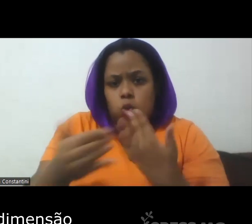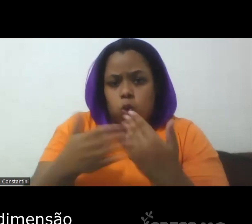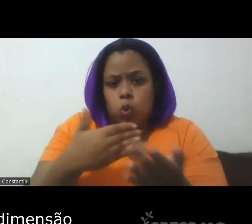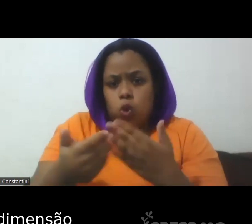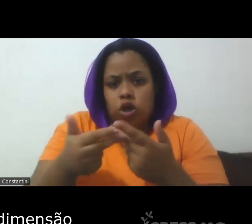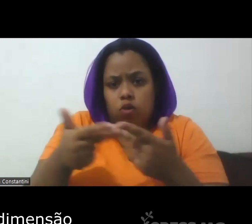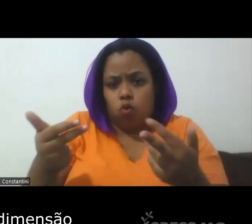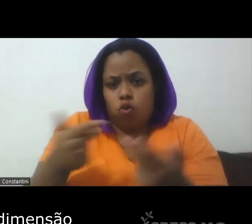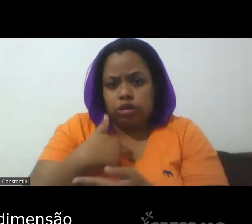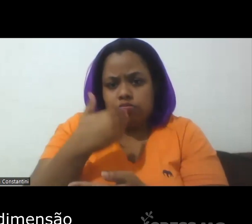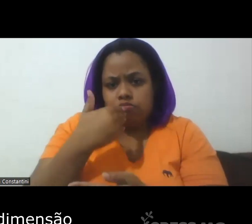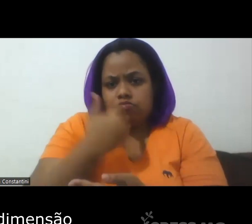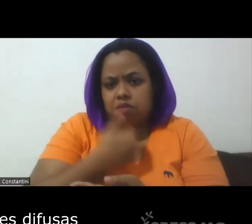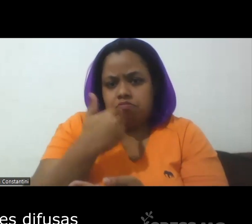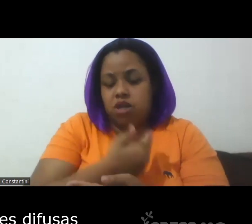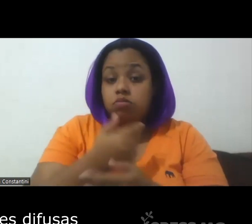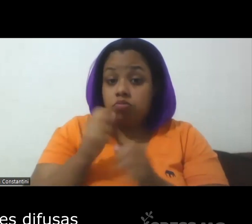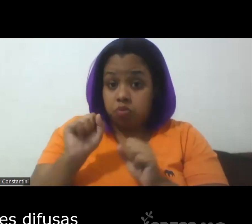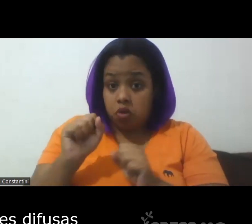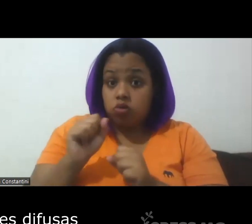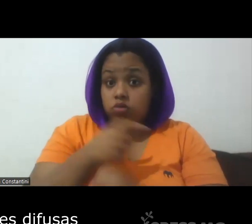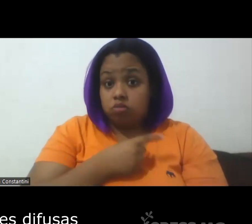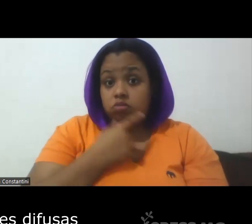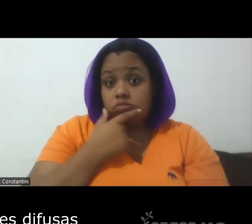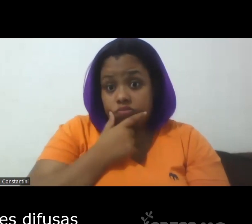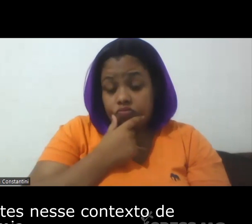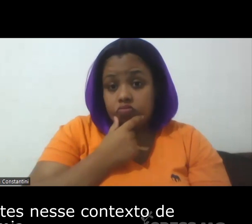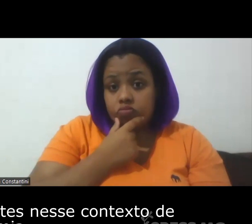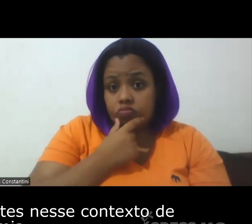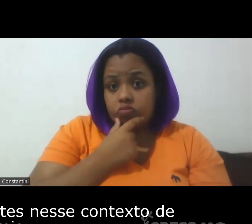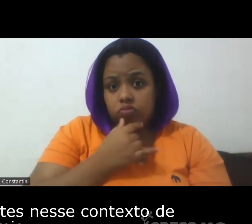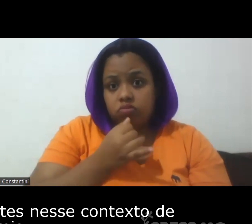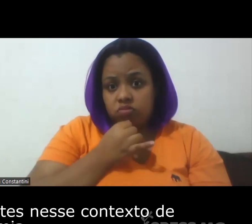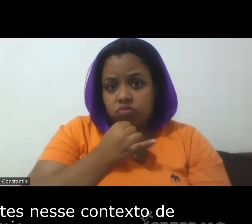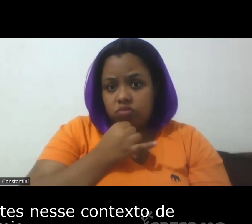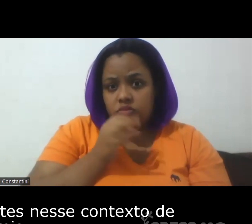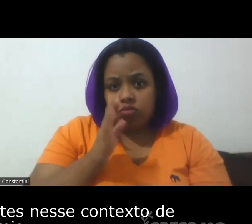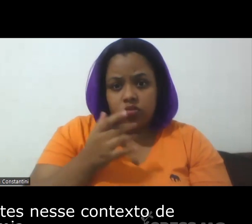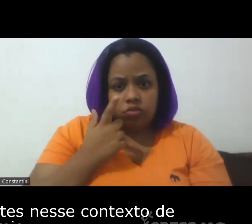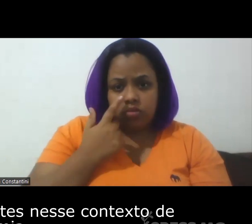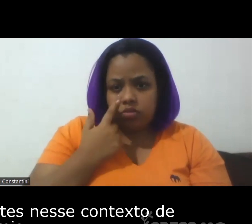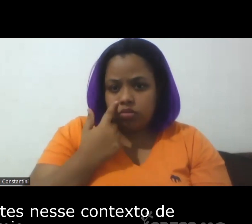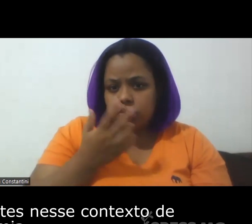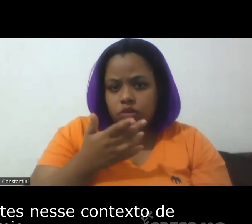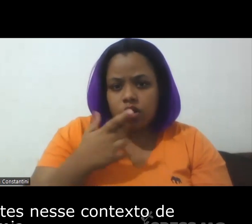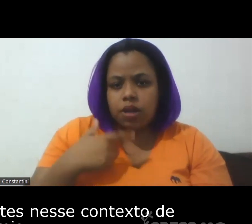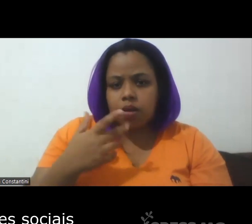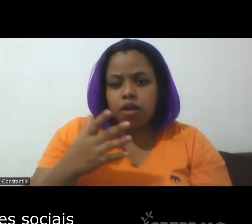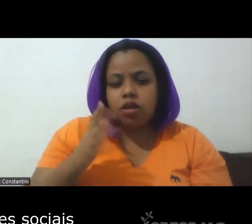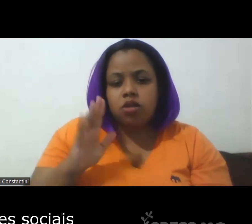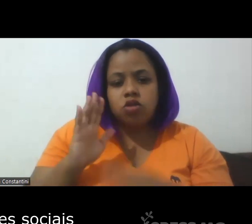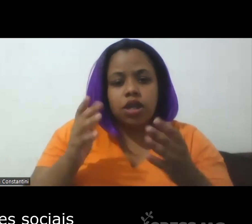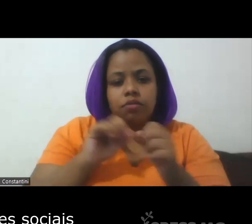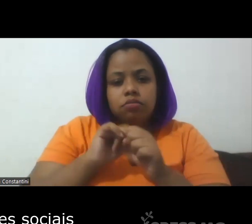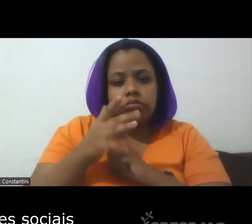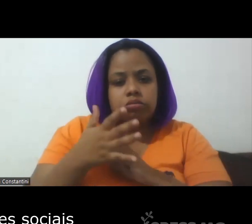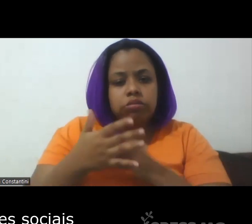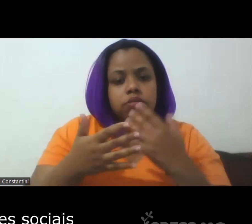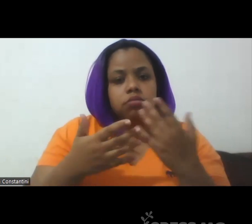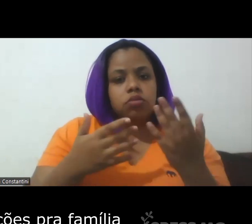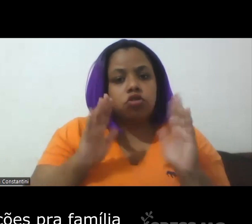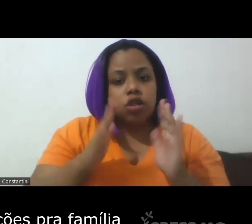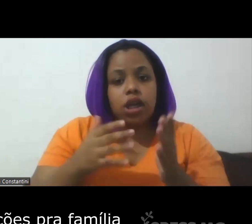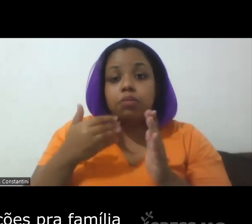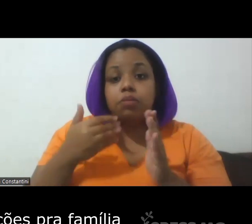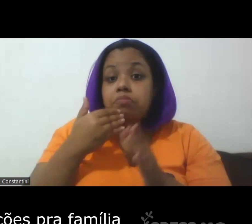então essa dimensão né das solicitações difusas elas estiveram muito presente nesse contexto de pandemia né de assistentes